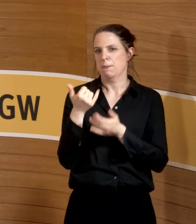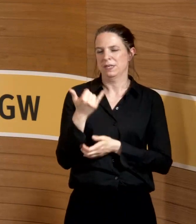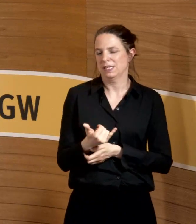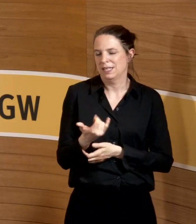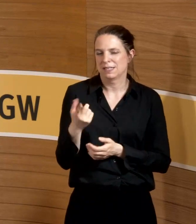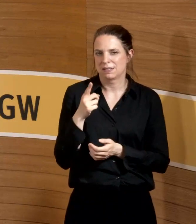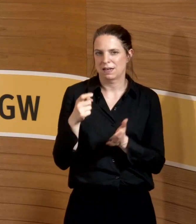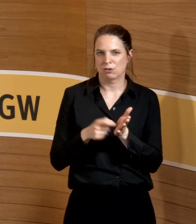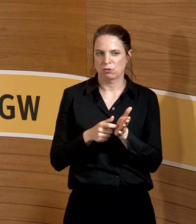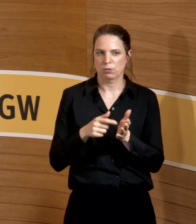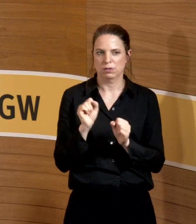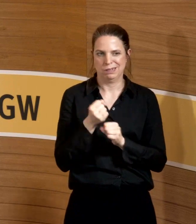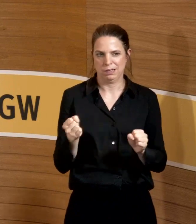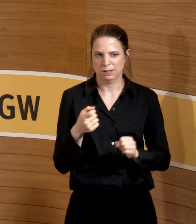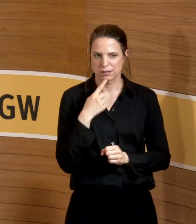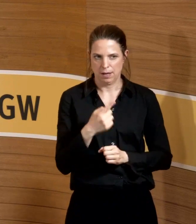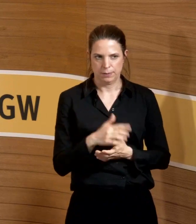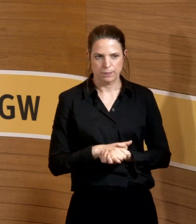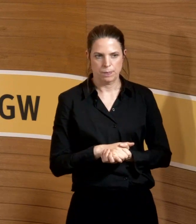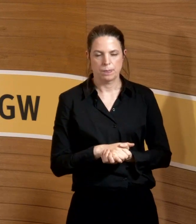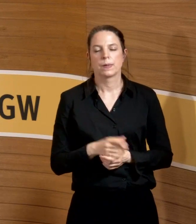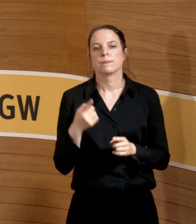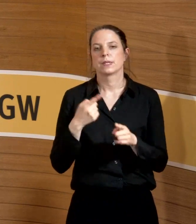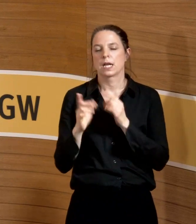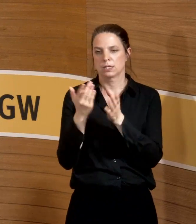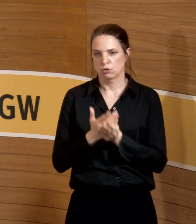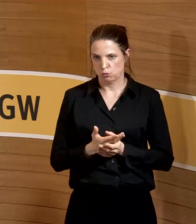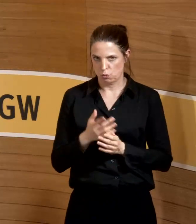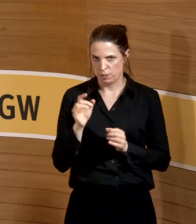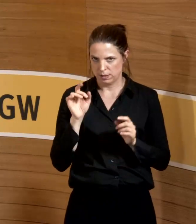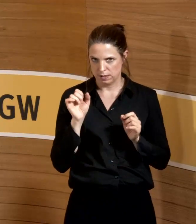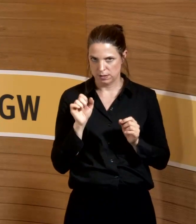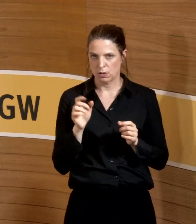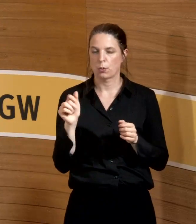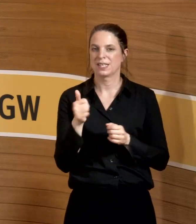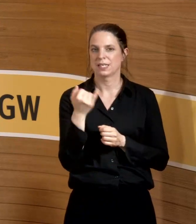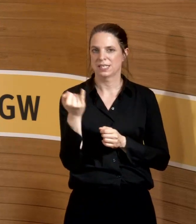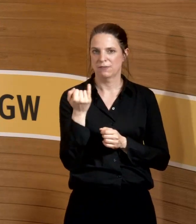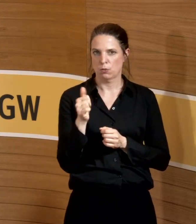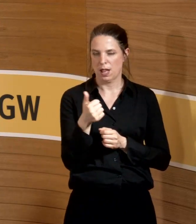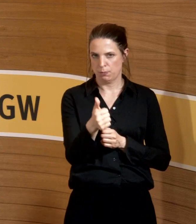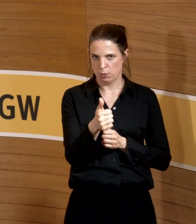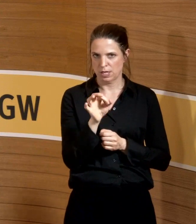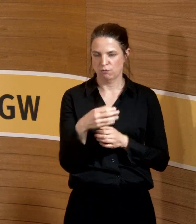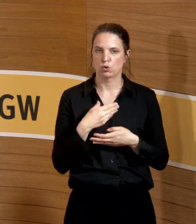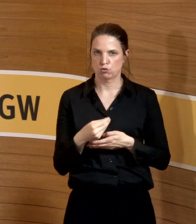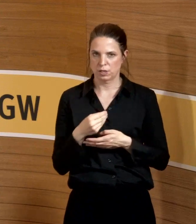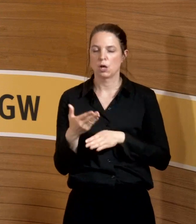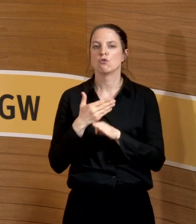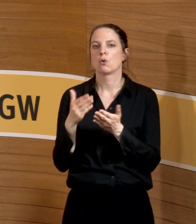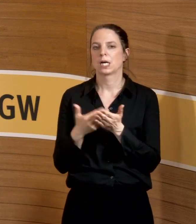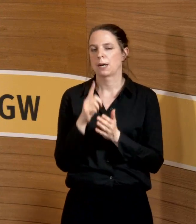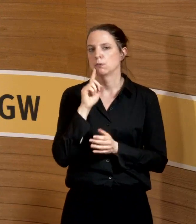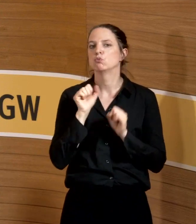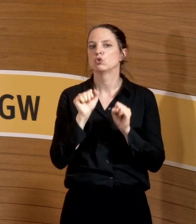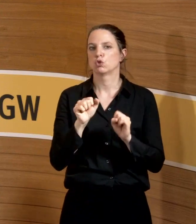Dokument auch erarbeitet für individuelle Gefährdungsbeurteilung für Stillende. Vorgaben aus dem Mutterschutzgesetz. Das ist eigentlich